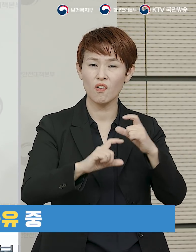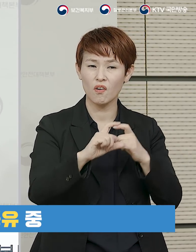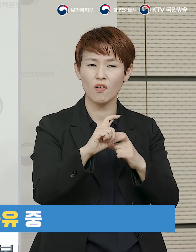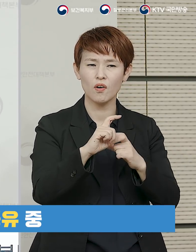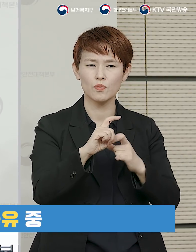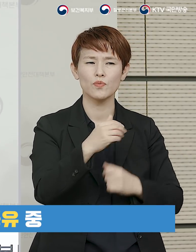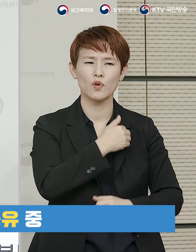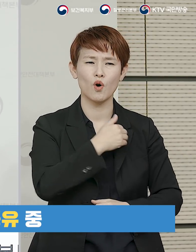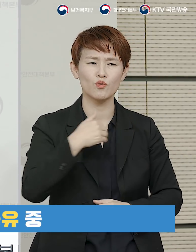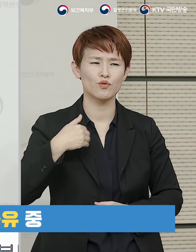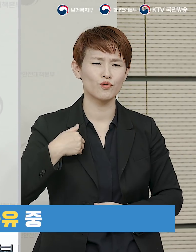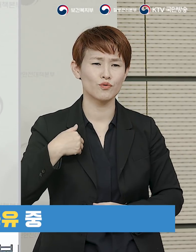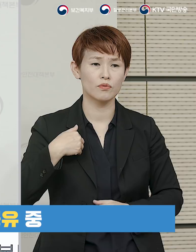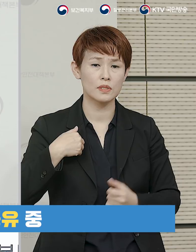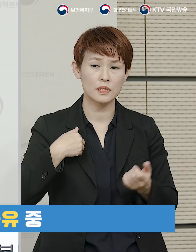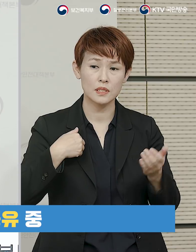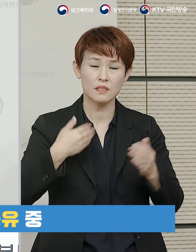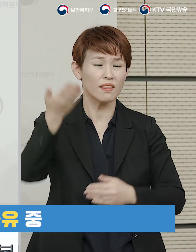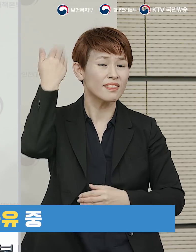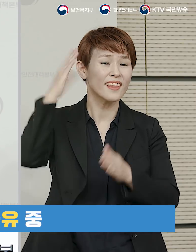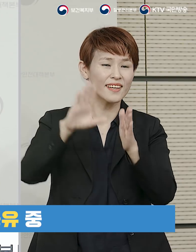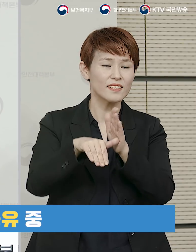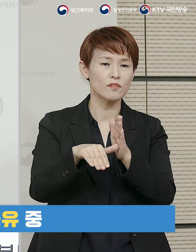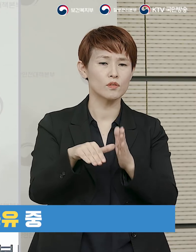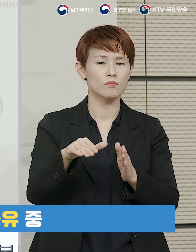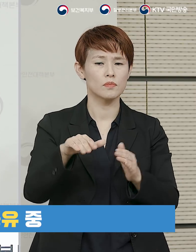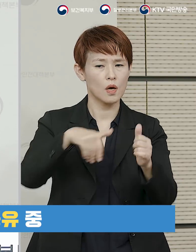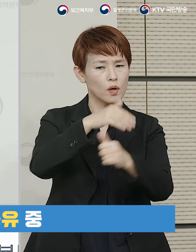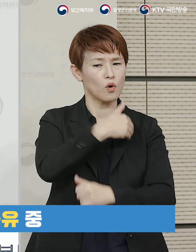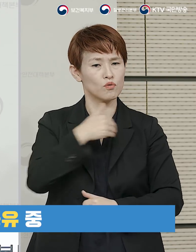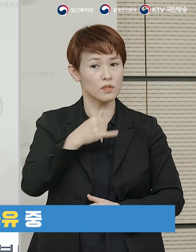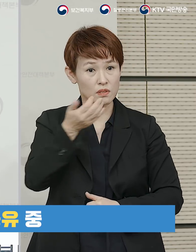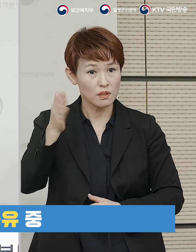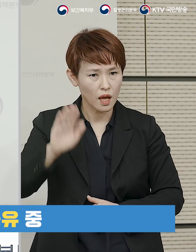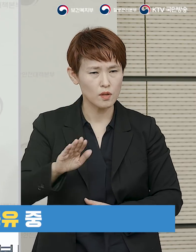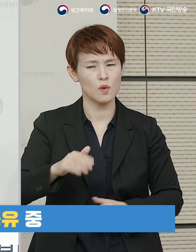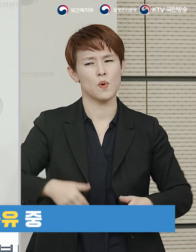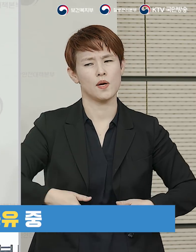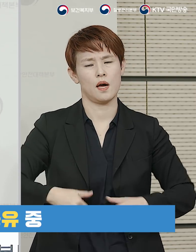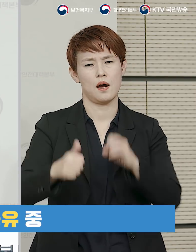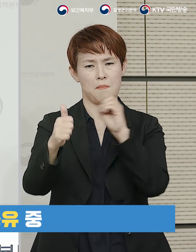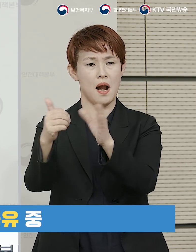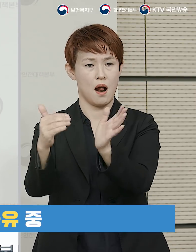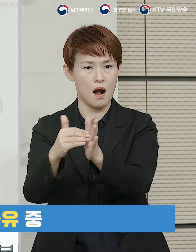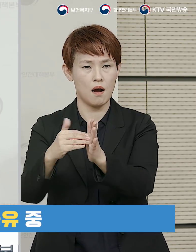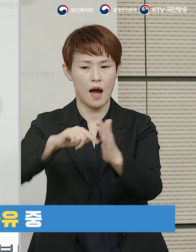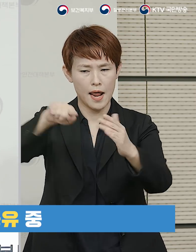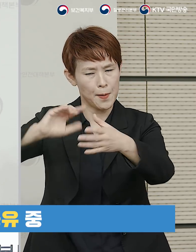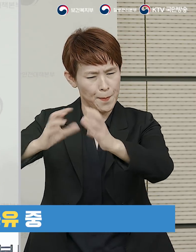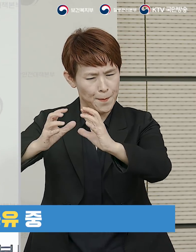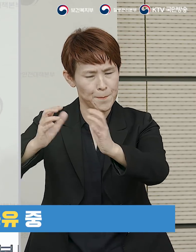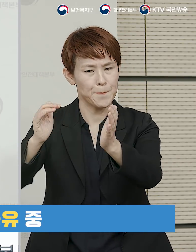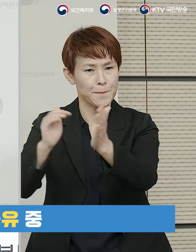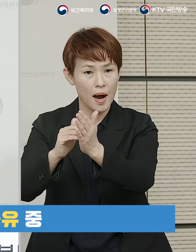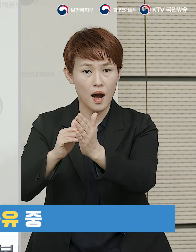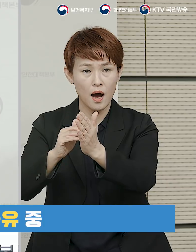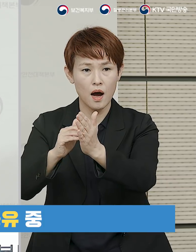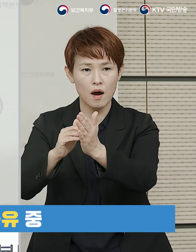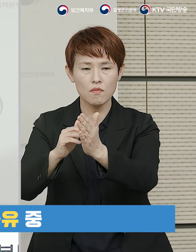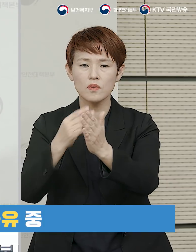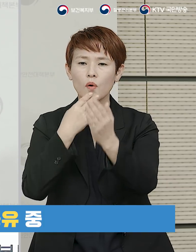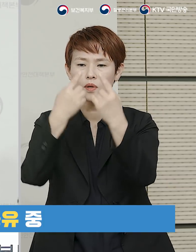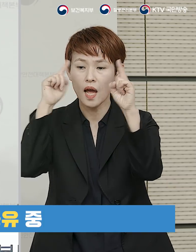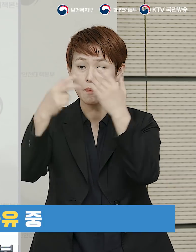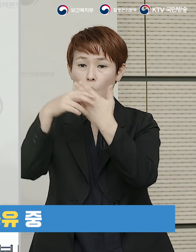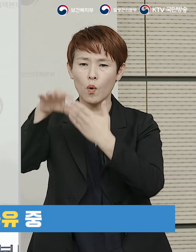지금보다는 더 좀 어찌 보면 여유 있는 상황이었음에도 불구하고 이러한 조치가 필요하다는 말씀을 드렸고 내부적인